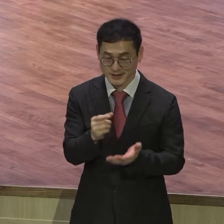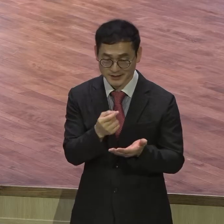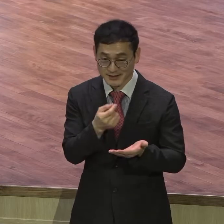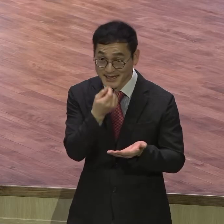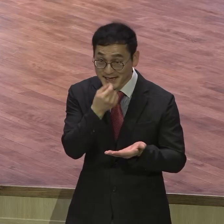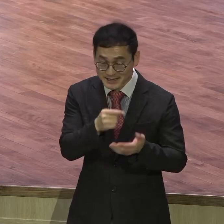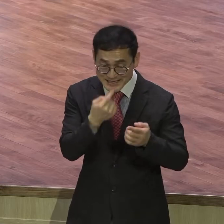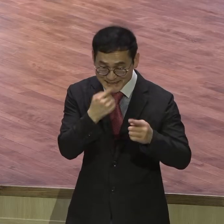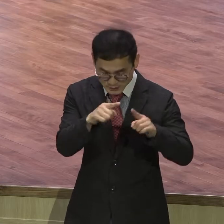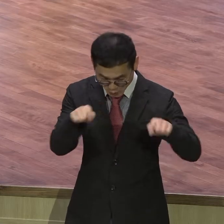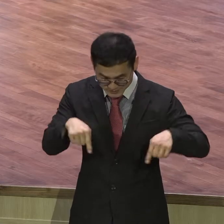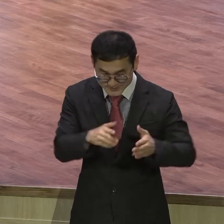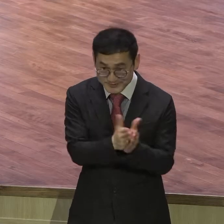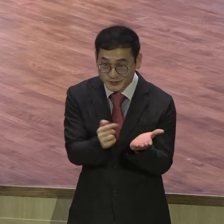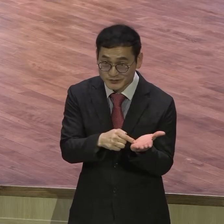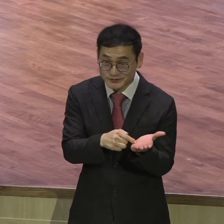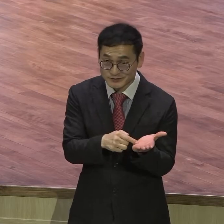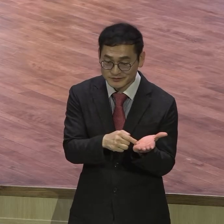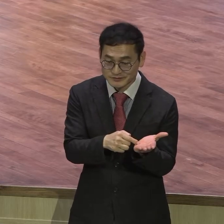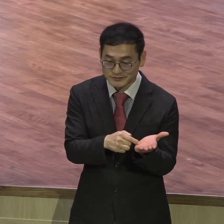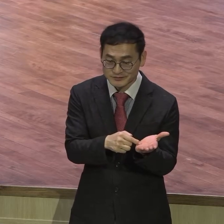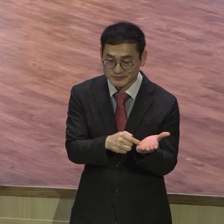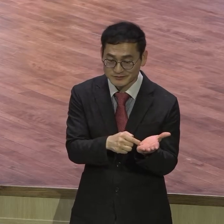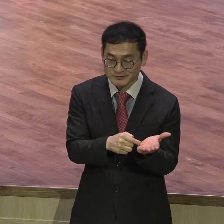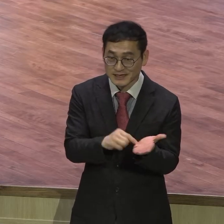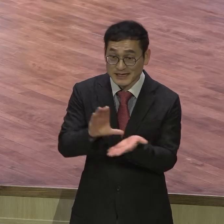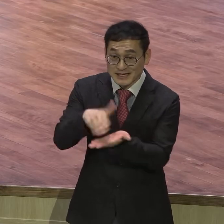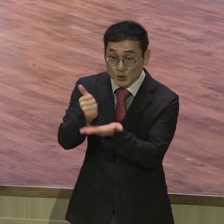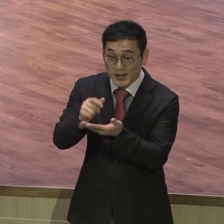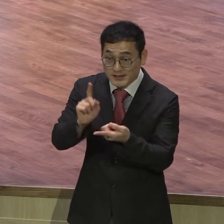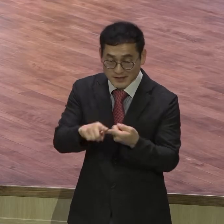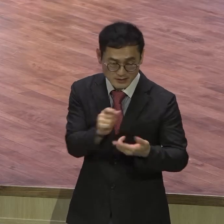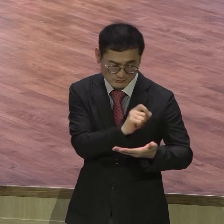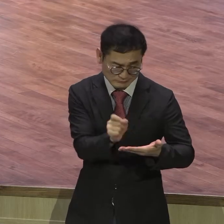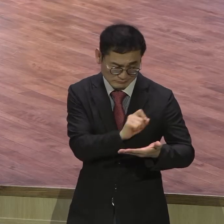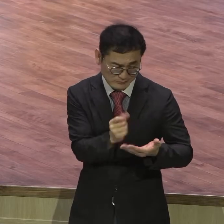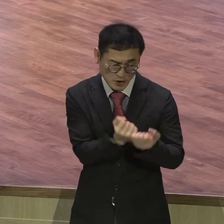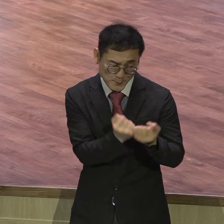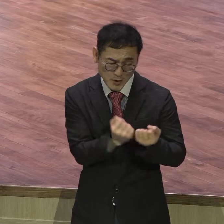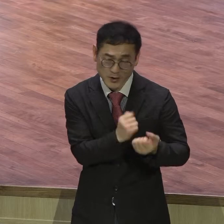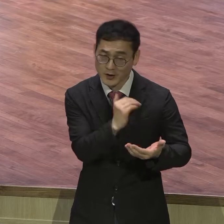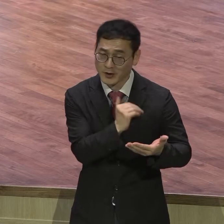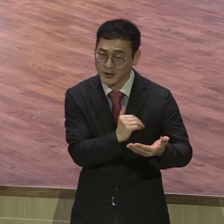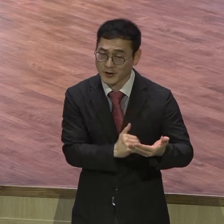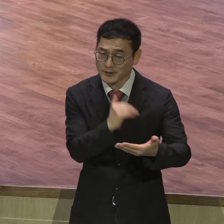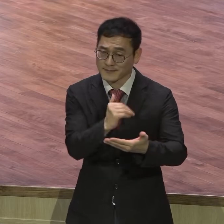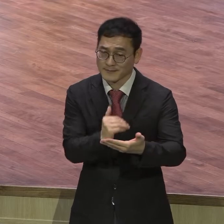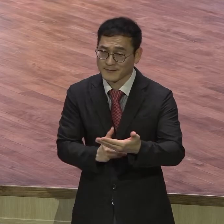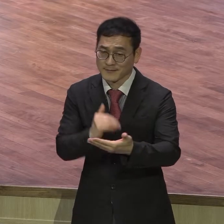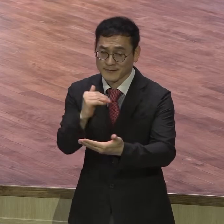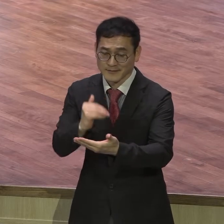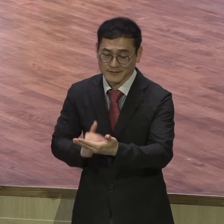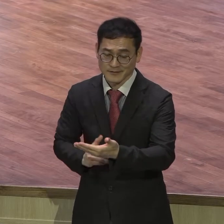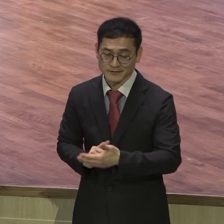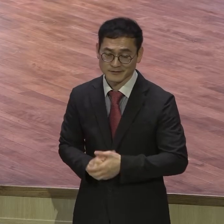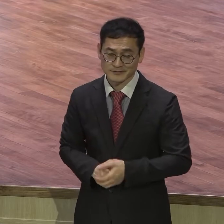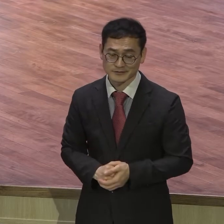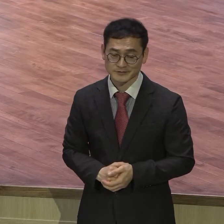마태복음 게시록까지 그리스도를 쫙 설명해 줬잖아요 간단한단하게 한 권밖에 안 되잖아 여러분 책